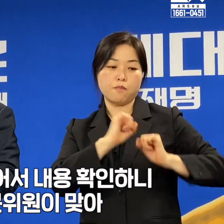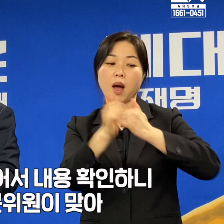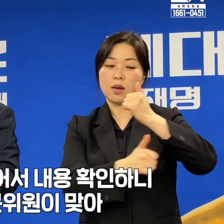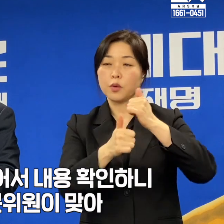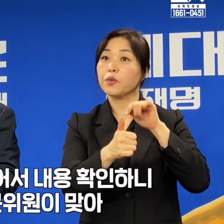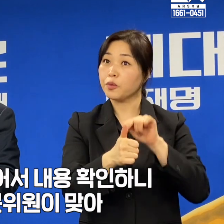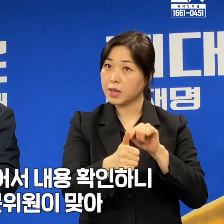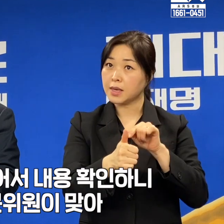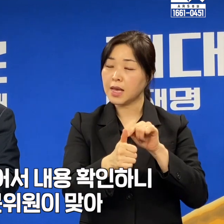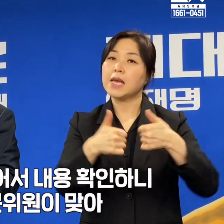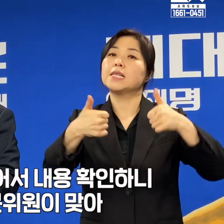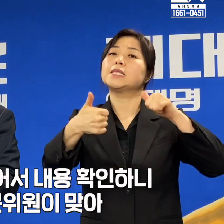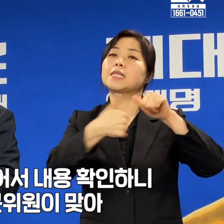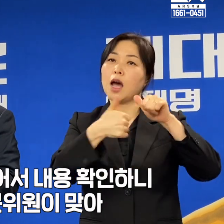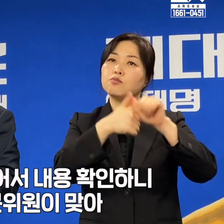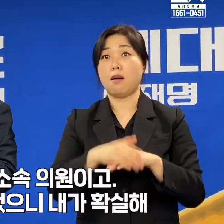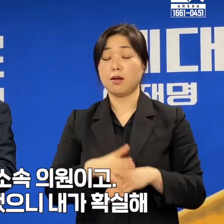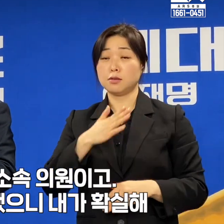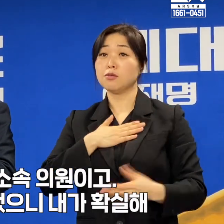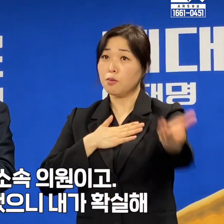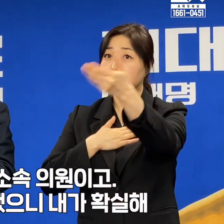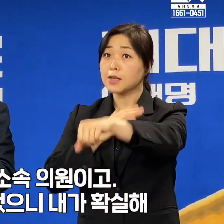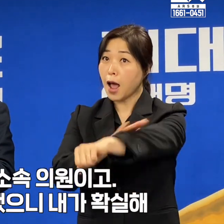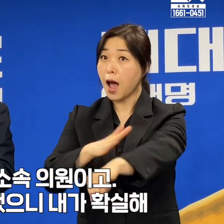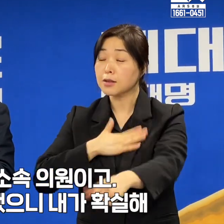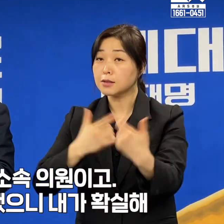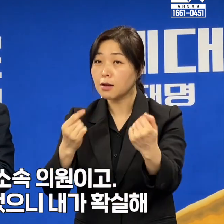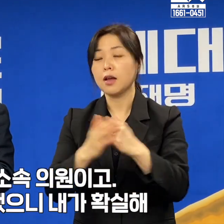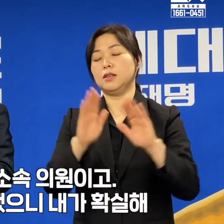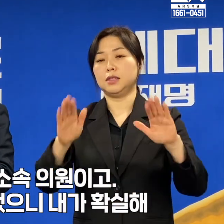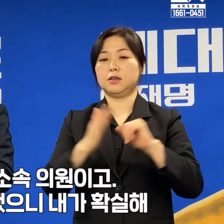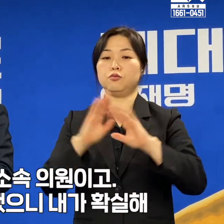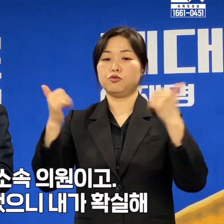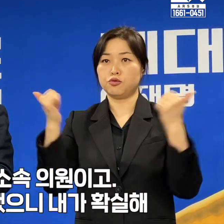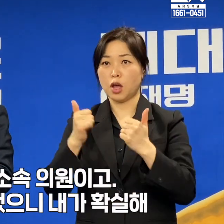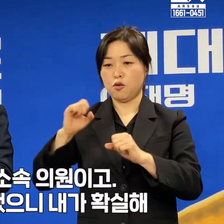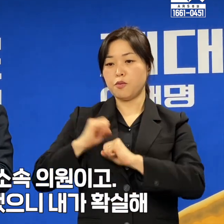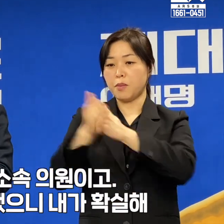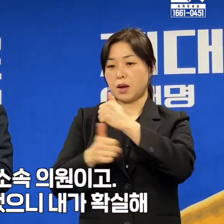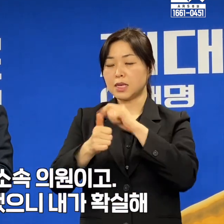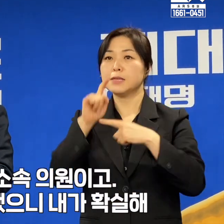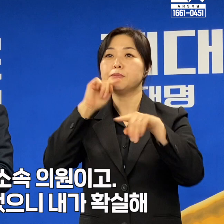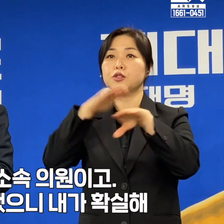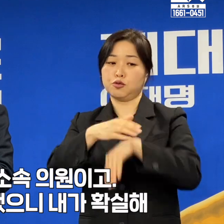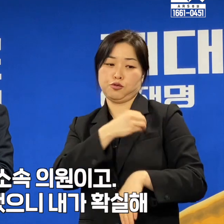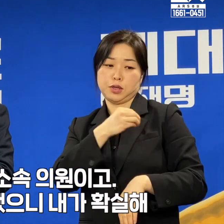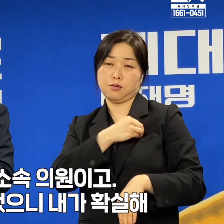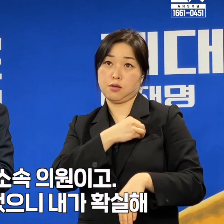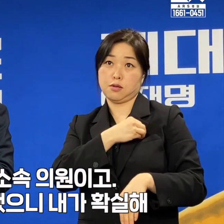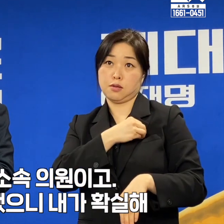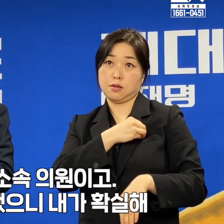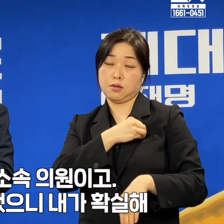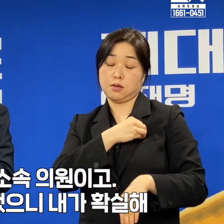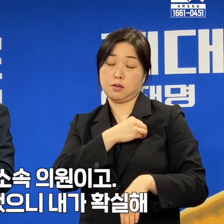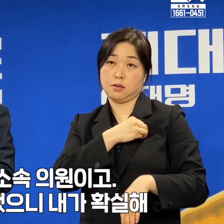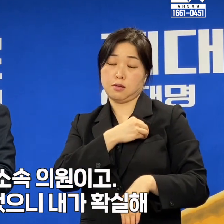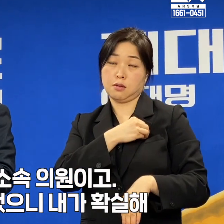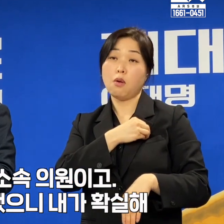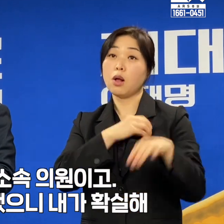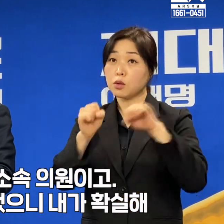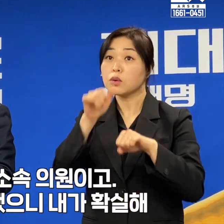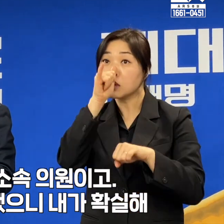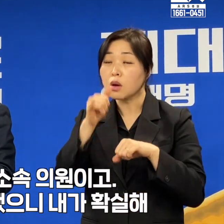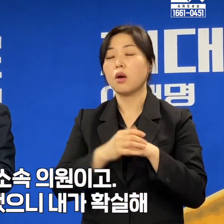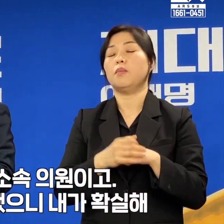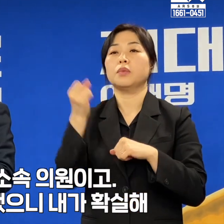자문위원으로 되어 있습니다. 현재 국회 국방위 민주당 국회의원이면서 위원입니다. 그리고